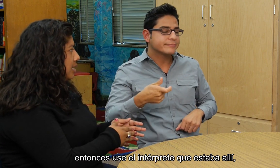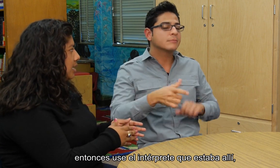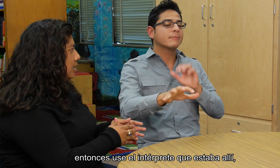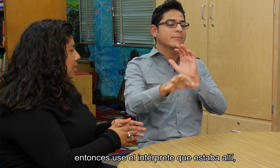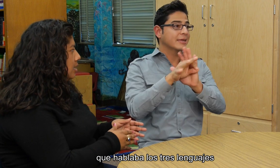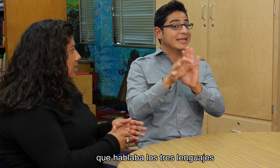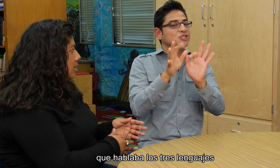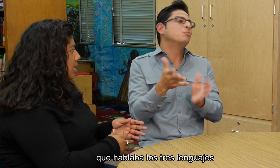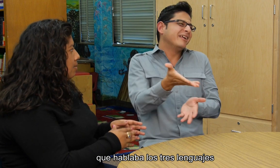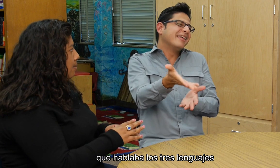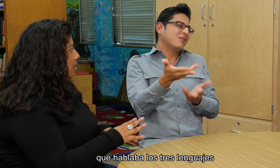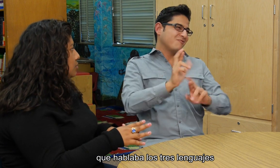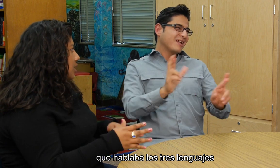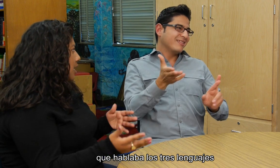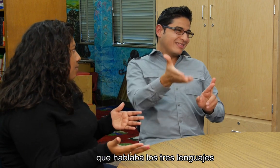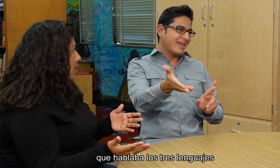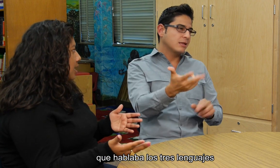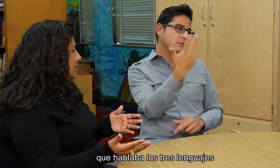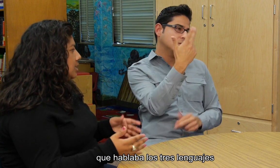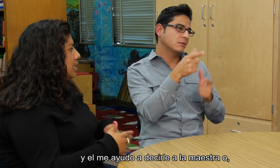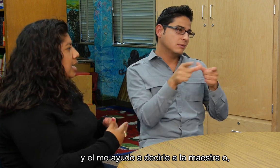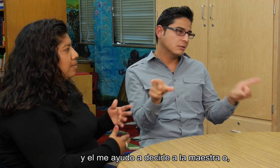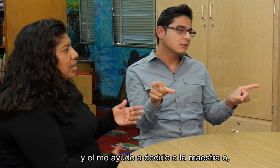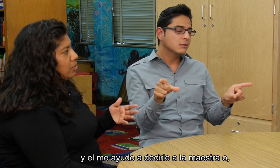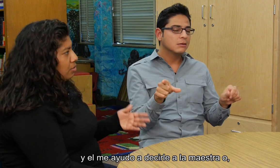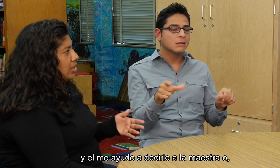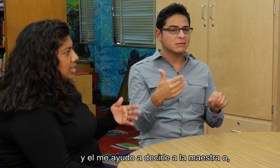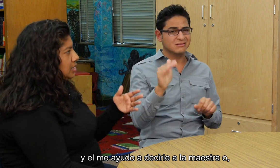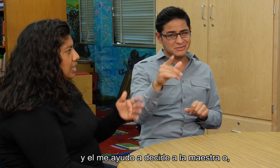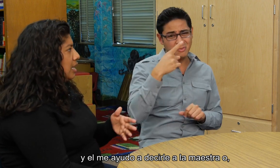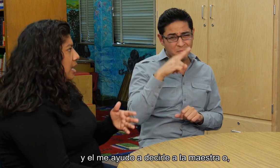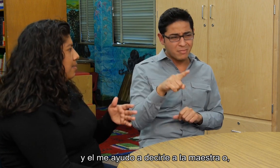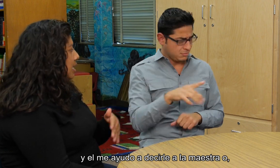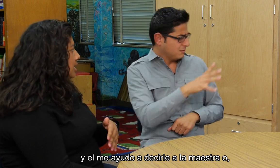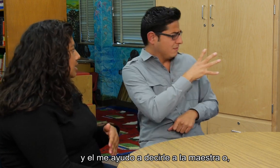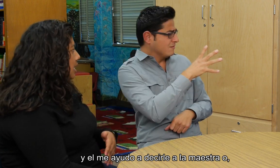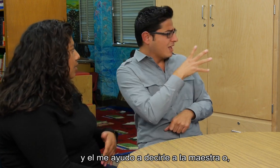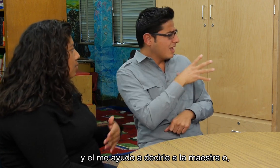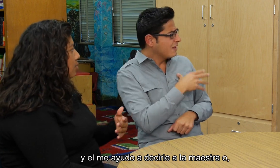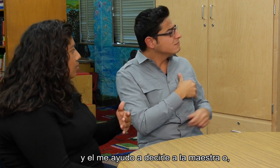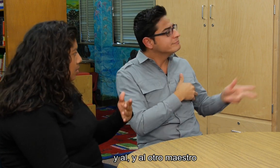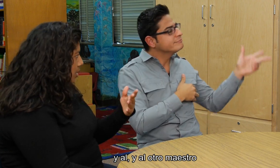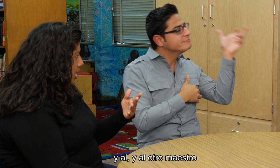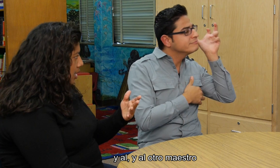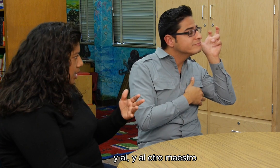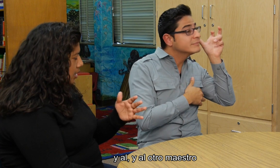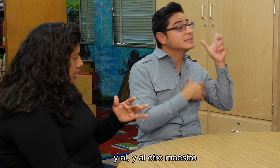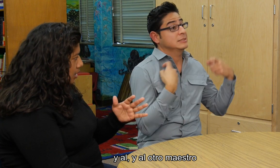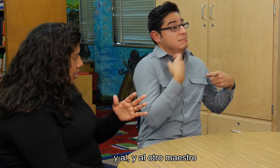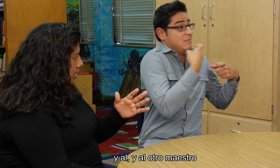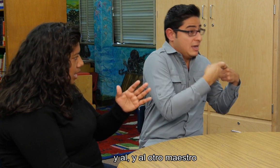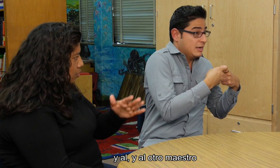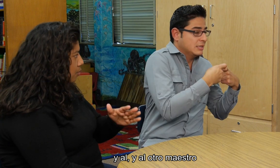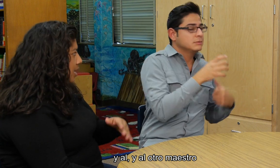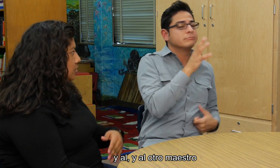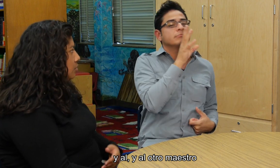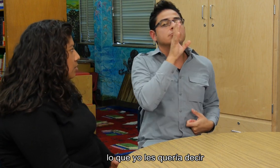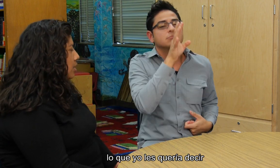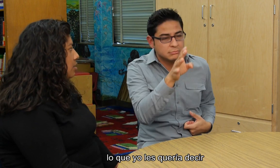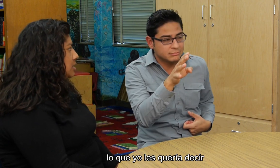ahí, que hablaba los tres lenguajes y él me ayudó a decirle a la maestra o, y al, y al otro maestro lo que yo les